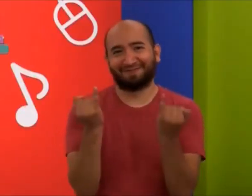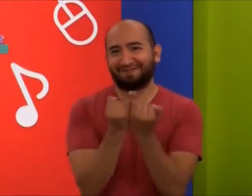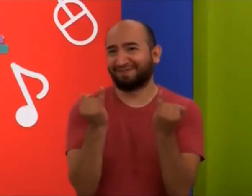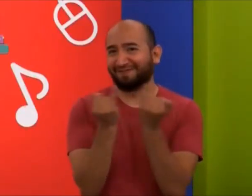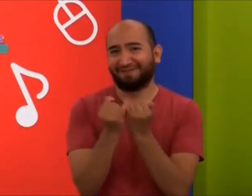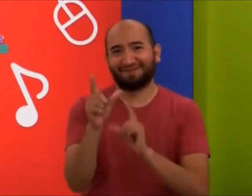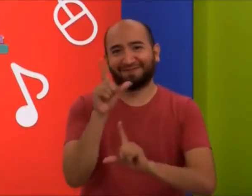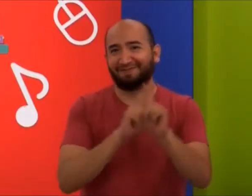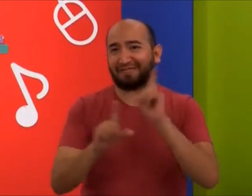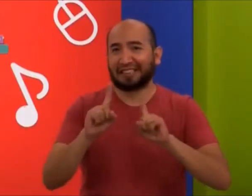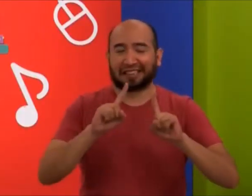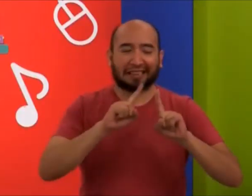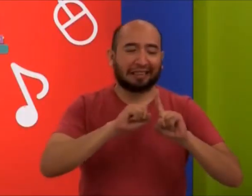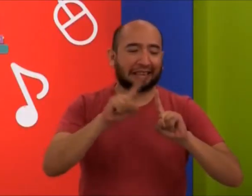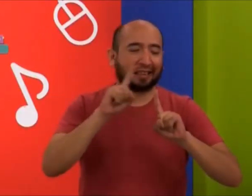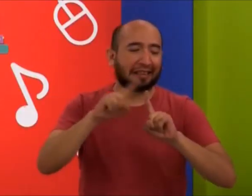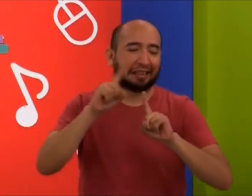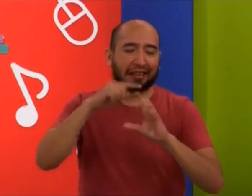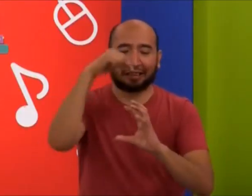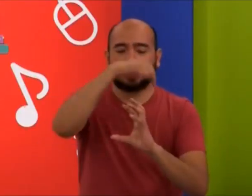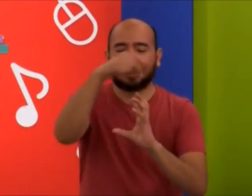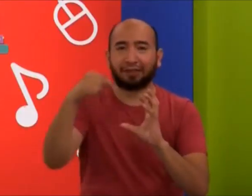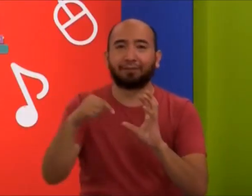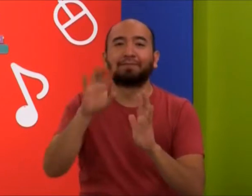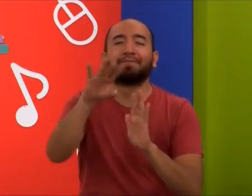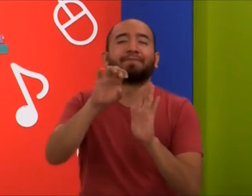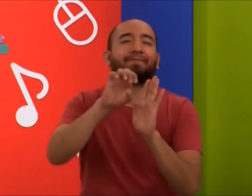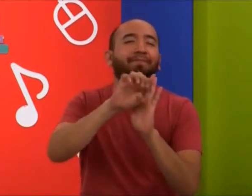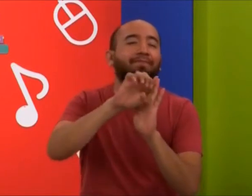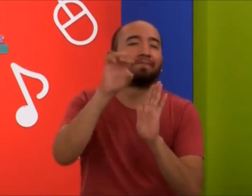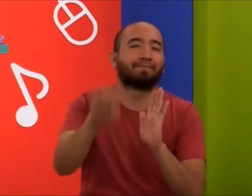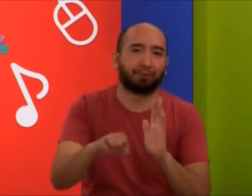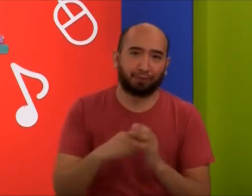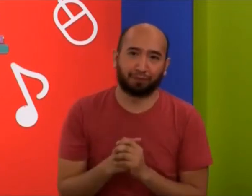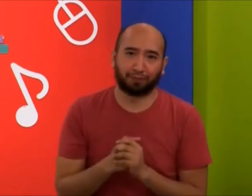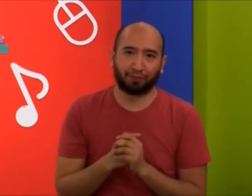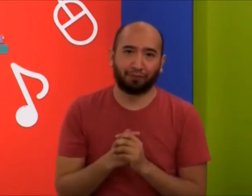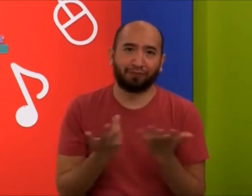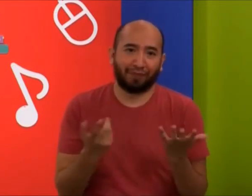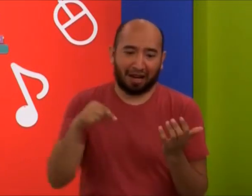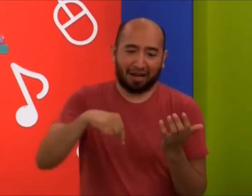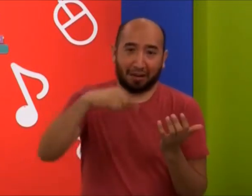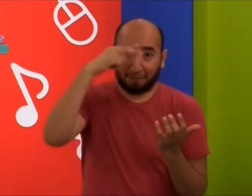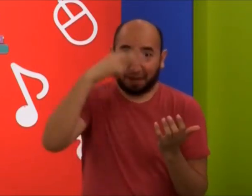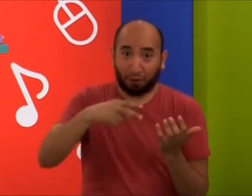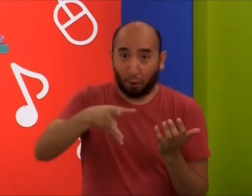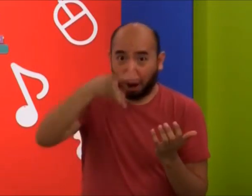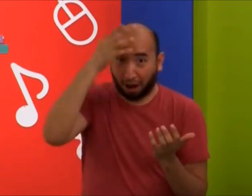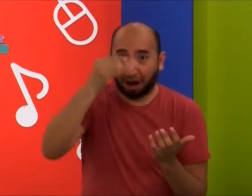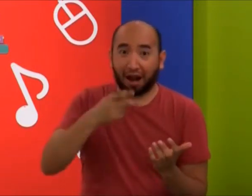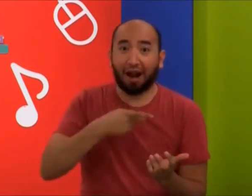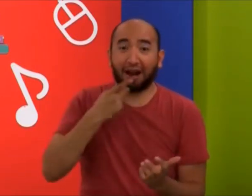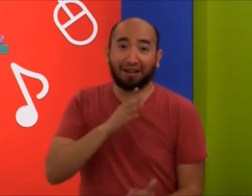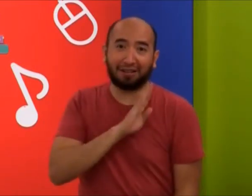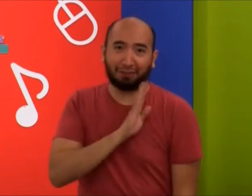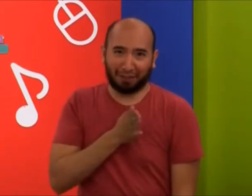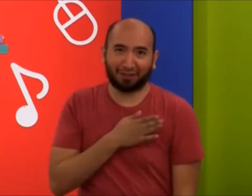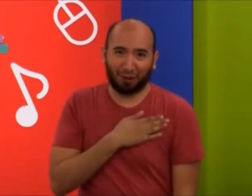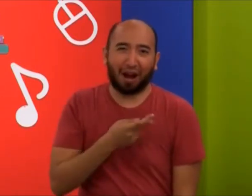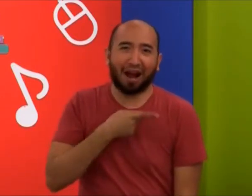No. No, no es igual. Las lenguas de señas son diferentes en los diferentes países. Por ejemplo, aquí en México